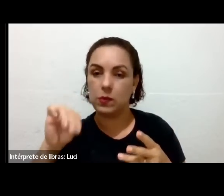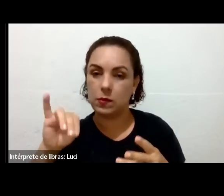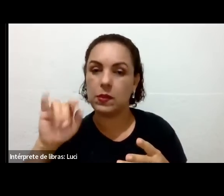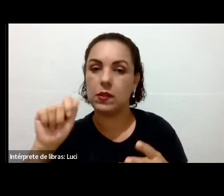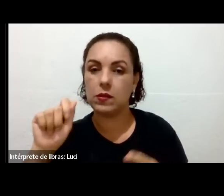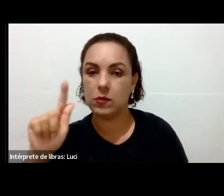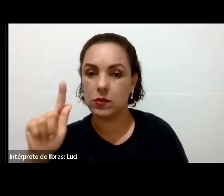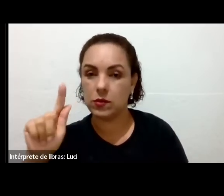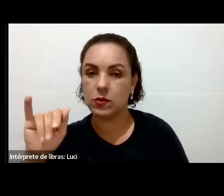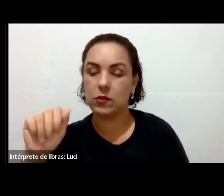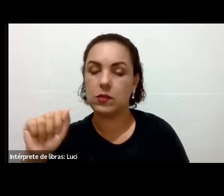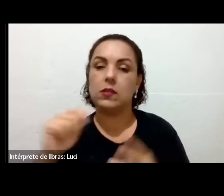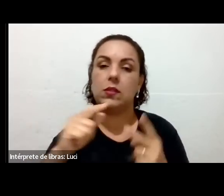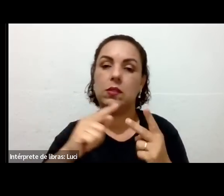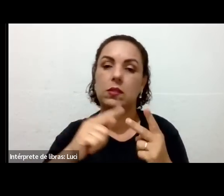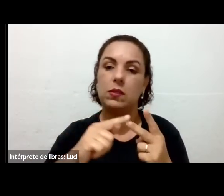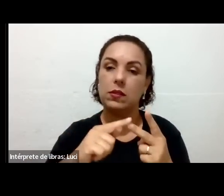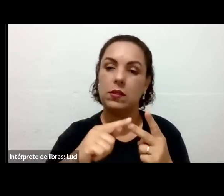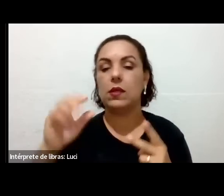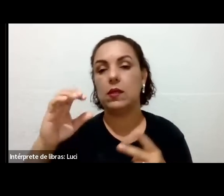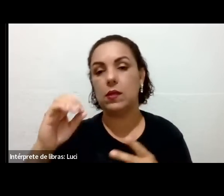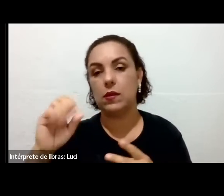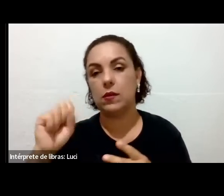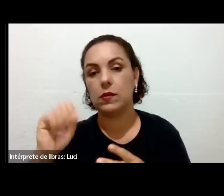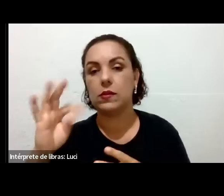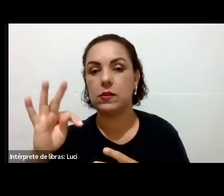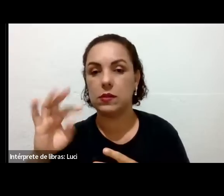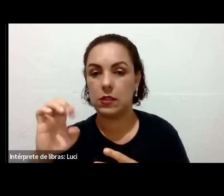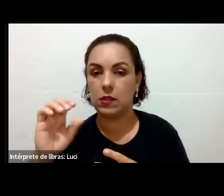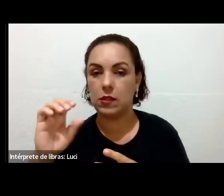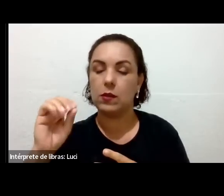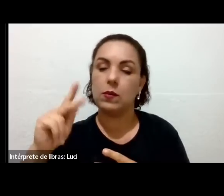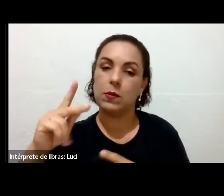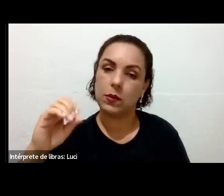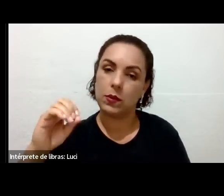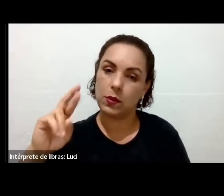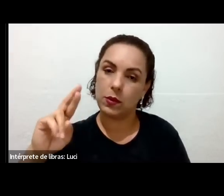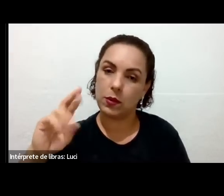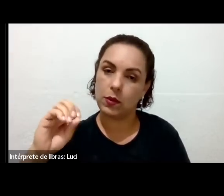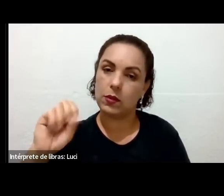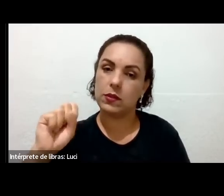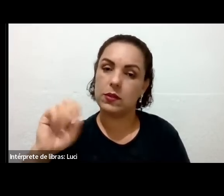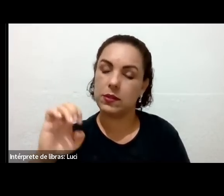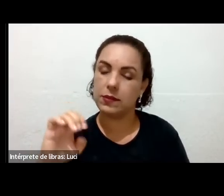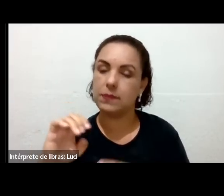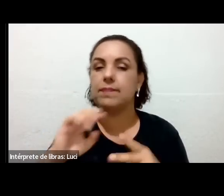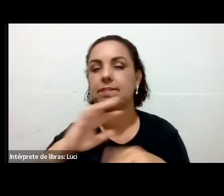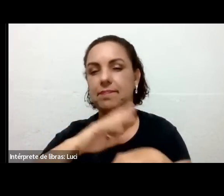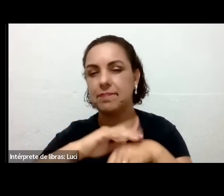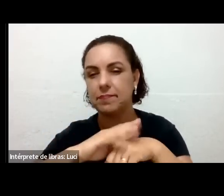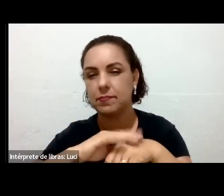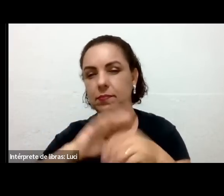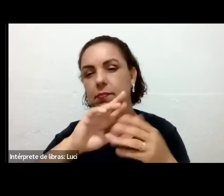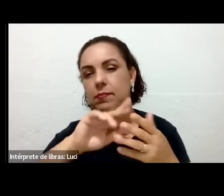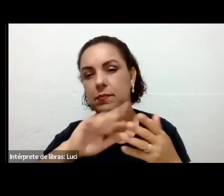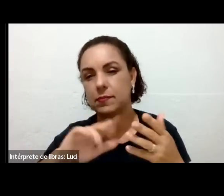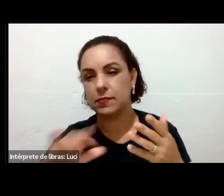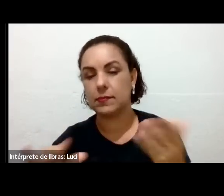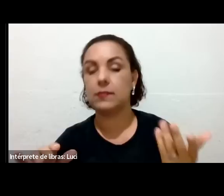vieram por causa da menopausa precoce. E a minha filha já desenvolveu a doença celíaca, então